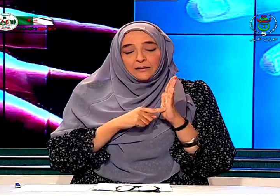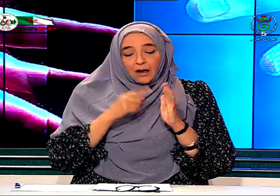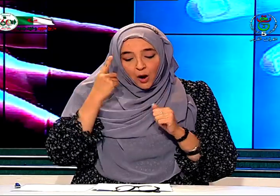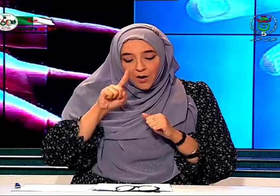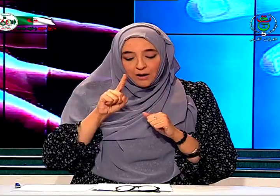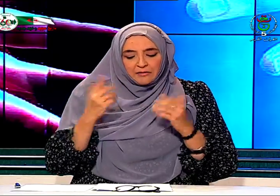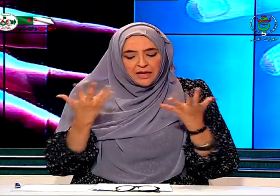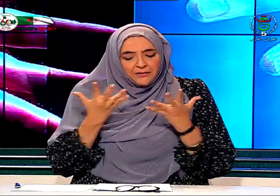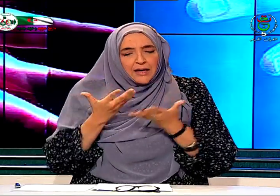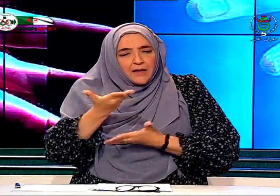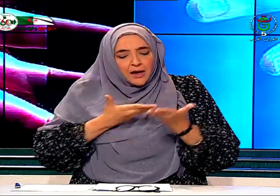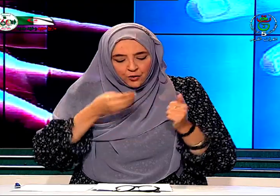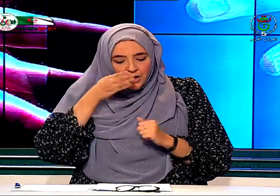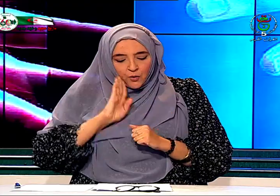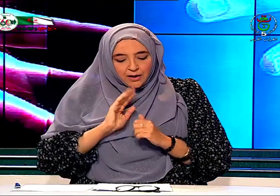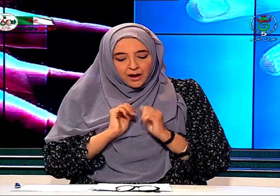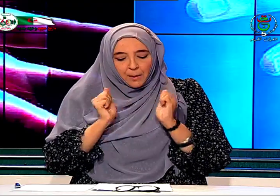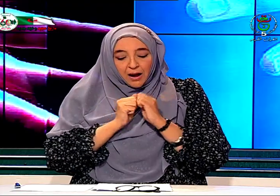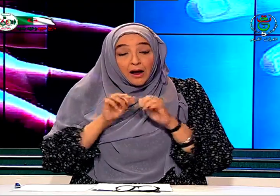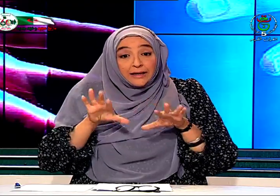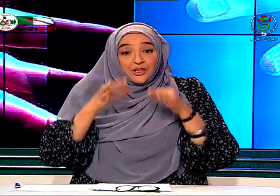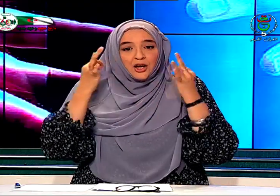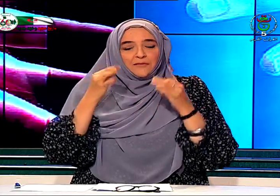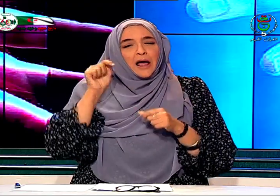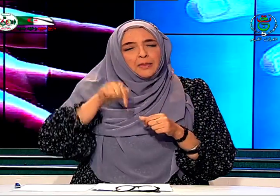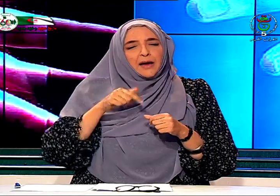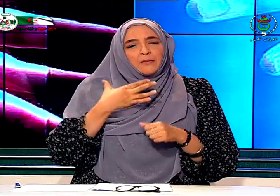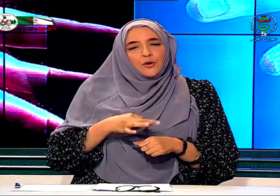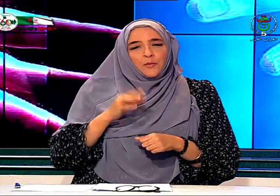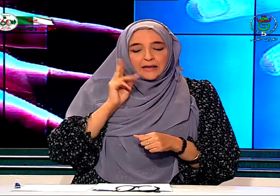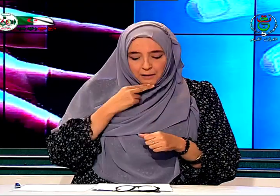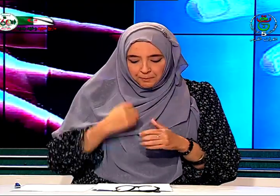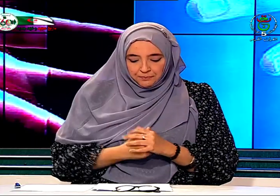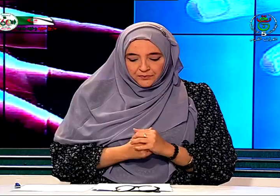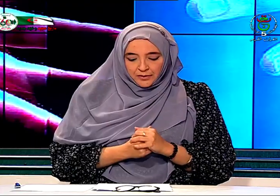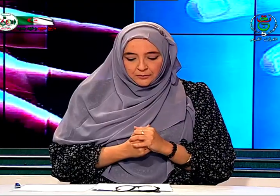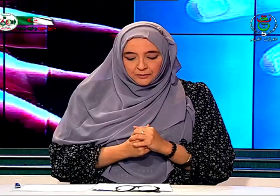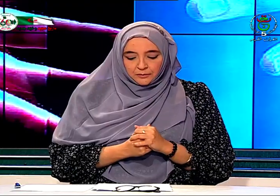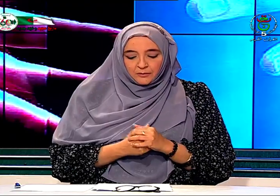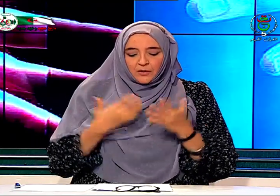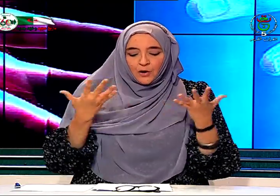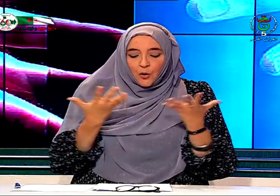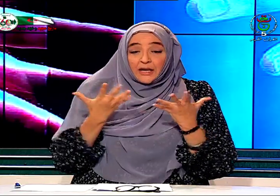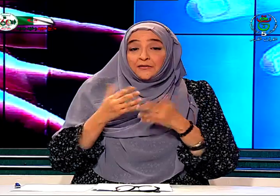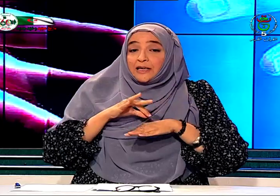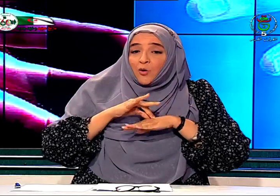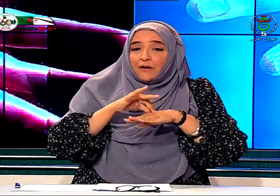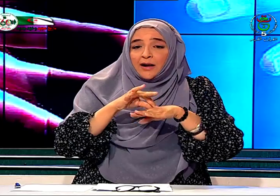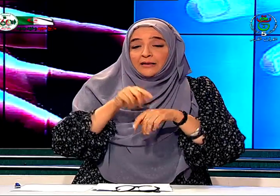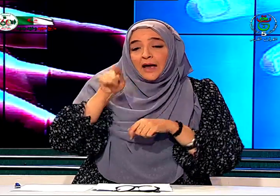حول كيفية تعايش الأولية مع اكتشاف أن ابنهم أصم وكيفية مرافقة هذا